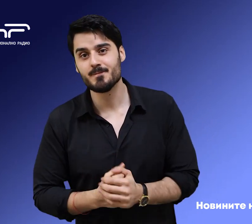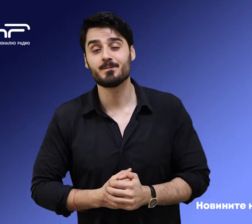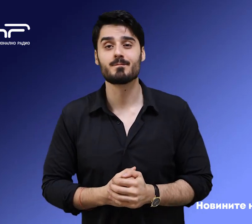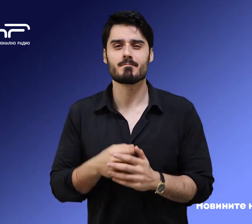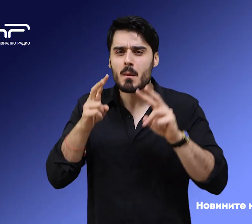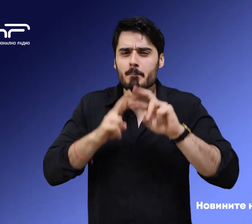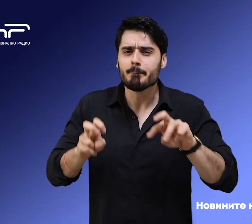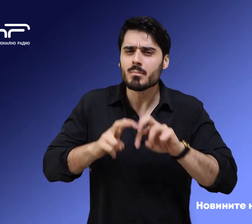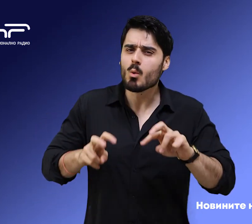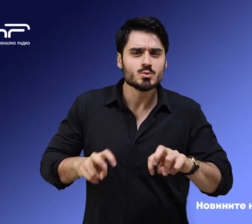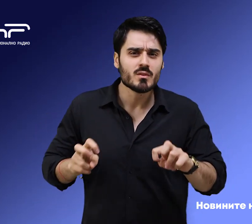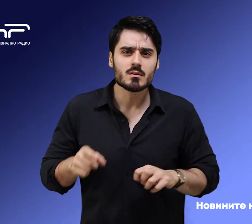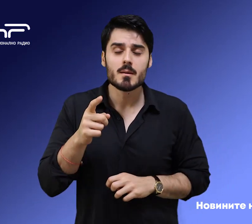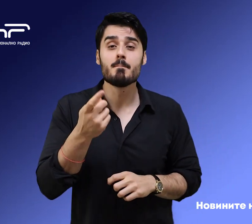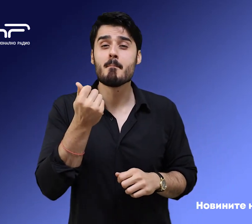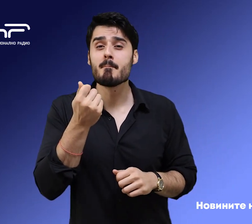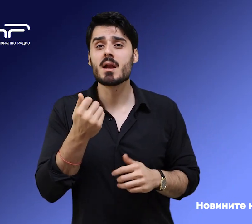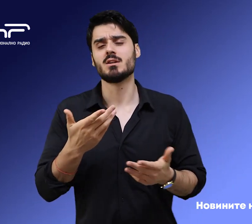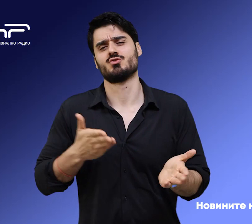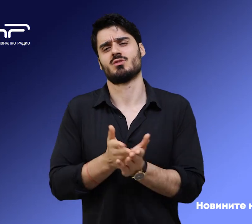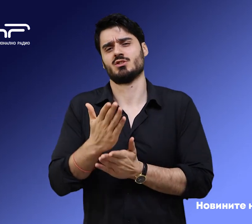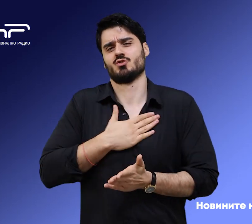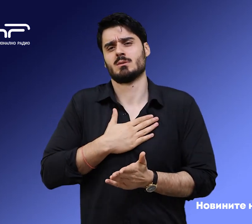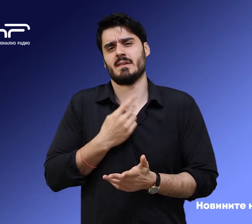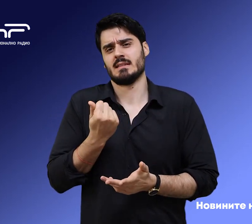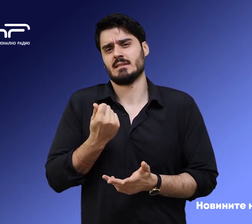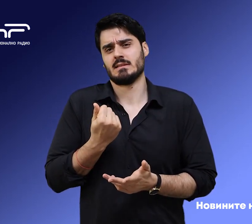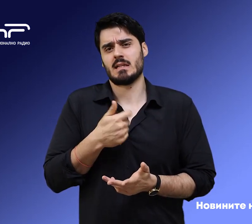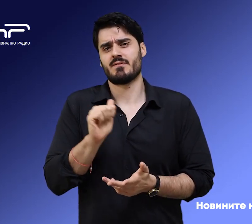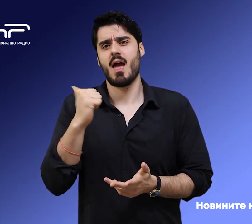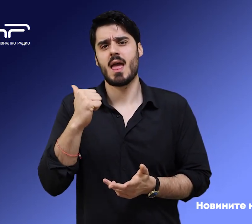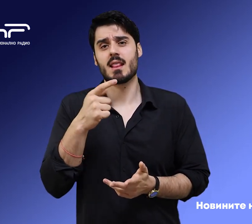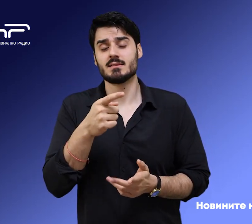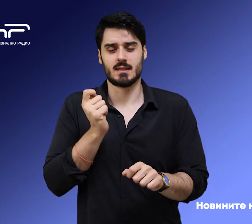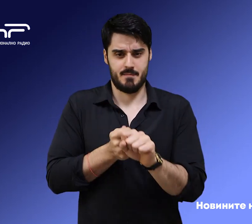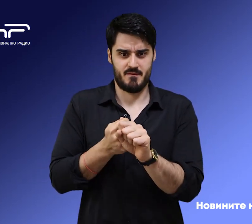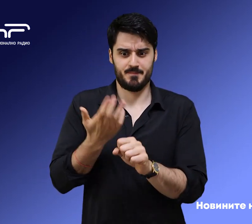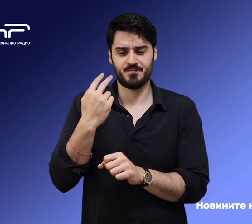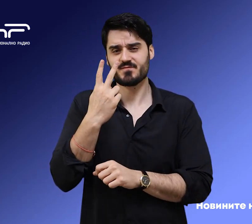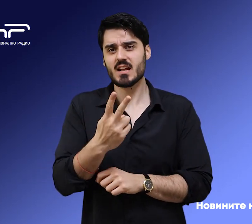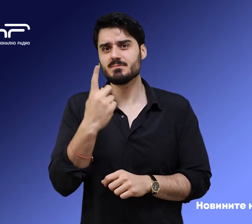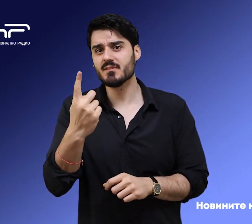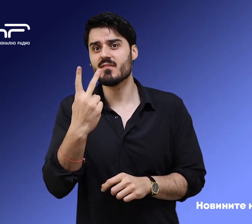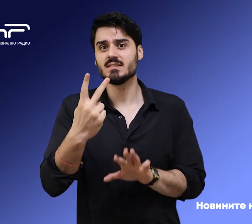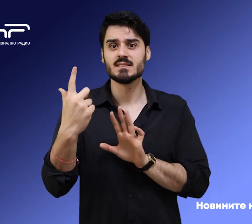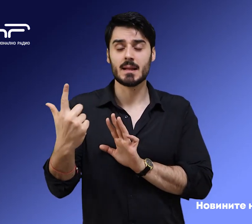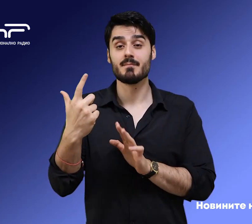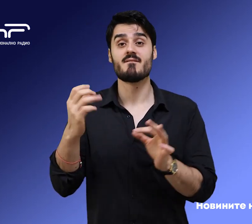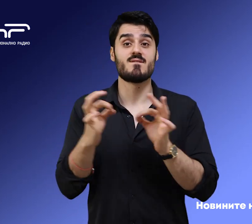Проучването на Alpha Research е финансирано със собствени средства на агенцията. Проведено е между 21 и 27 февруари, сред